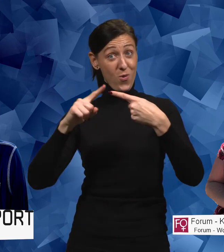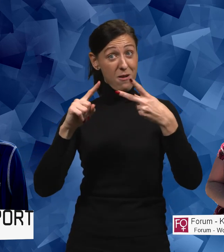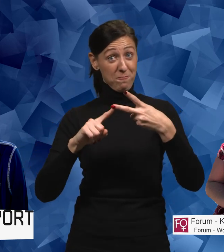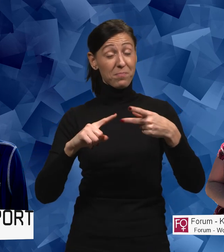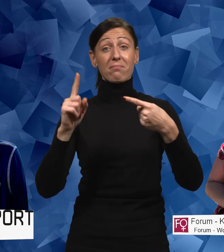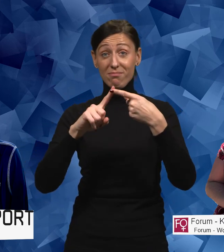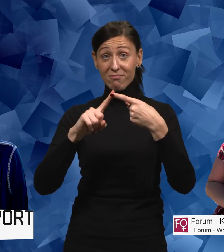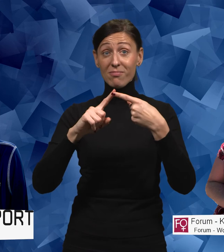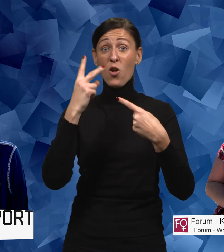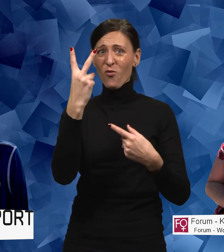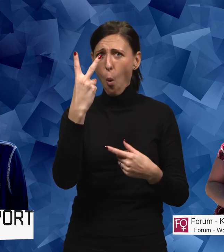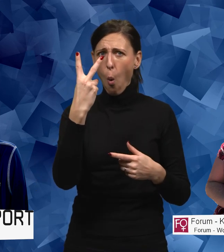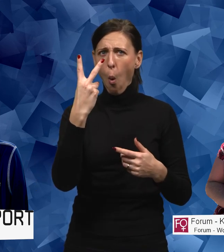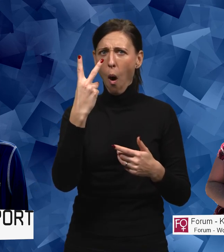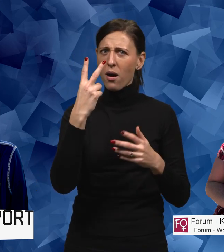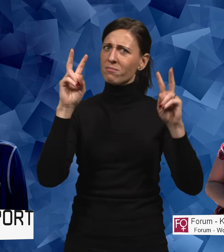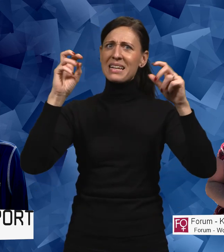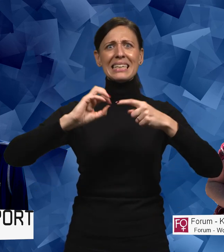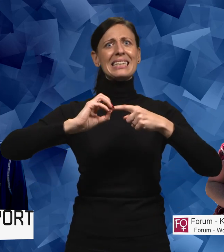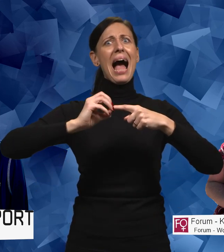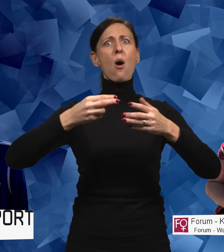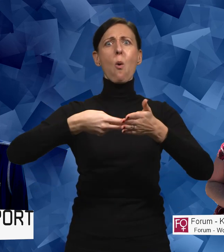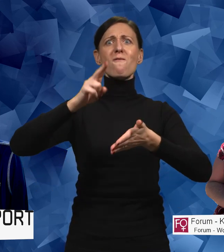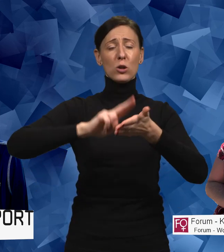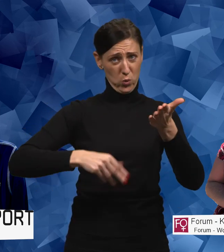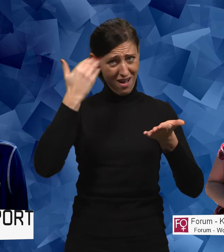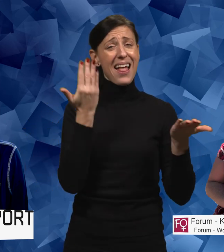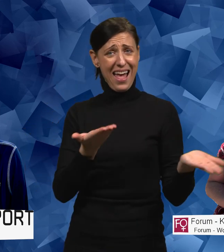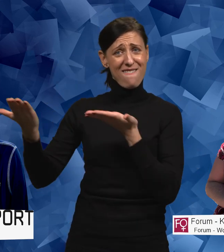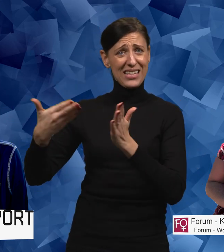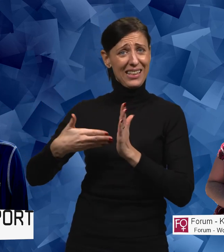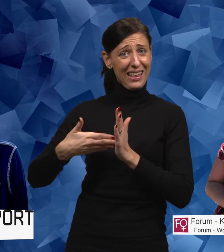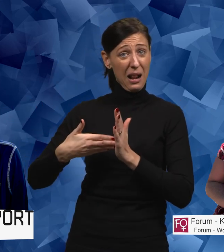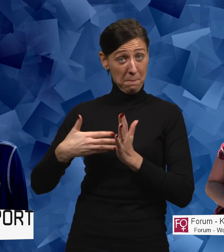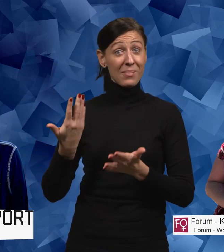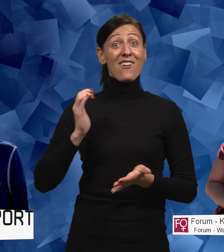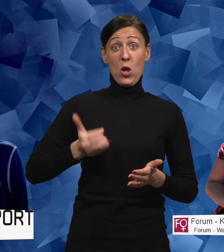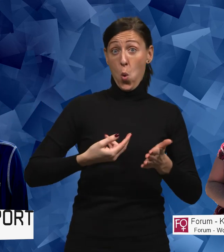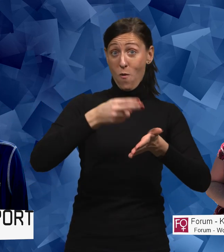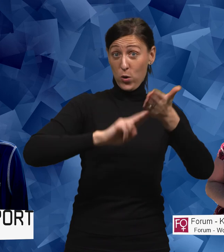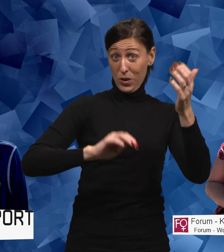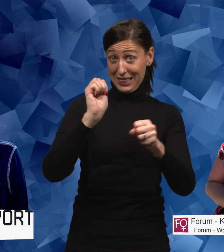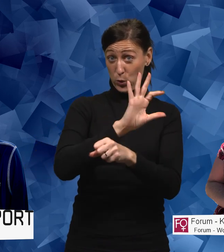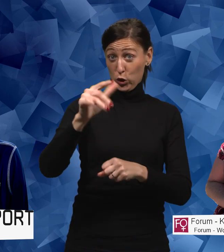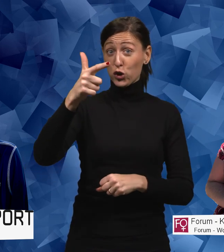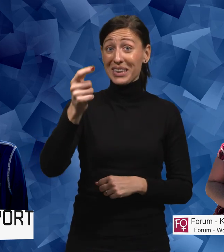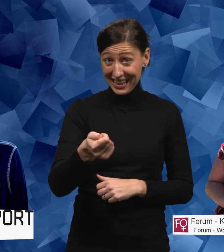-konventioner, två av FNs så kallade kärnkonventioner att hänvisa till. Dels har vi kvinnokonventionen från 1979,